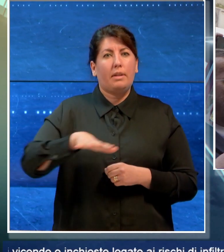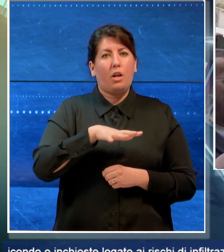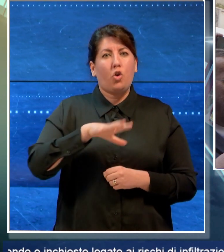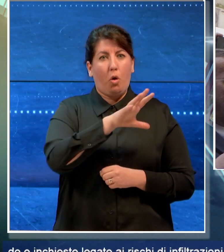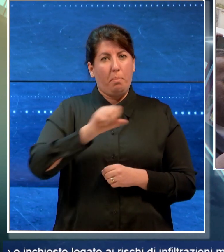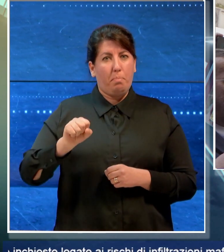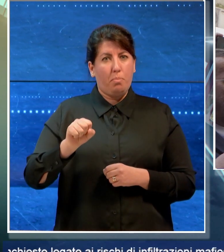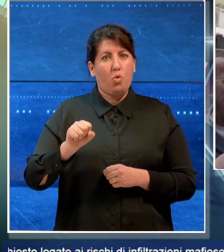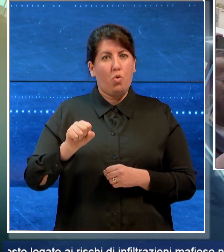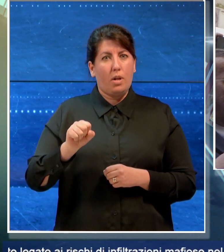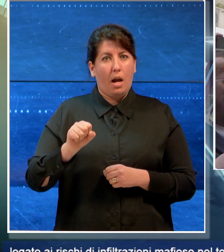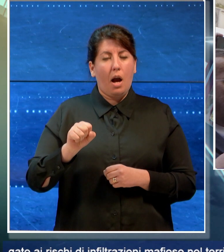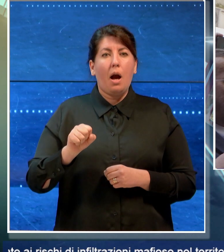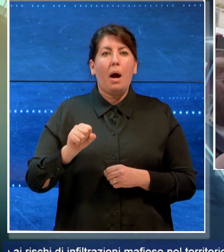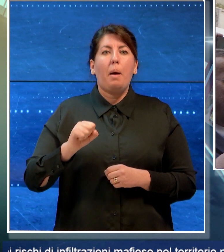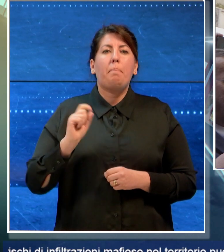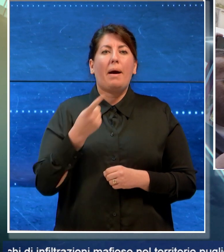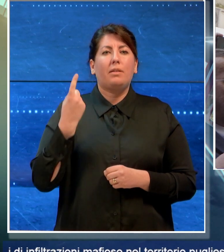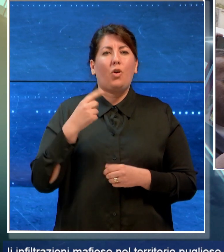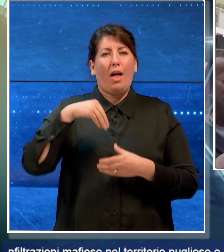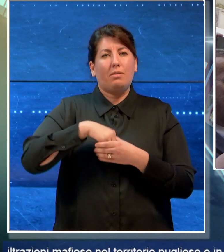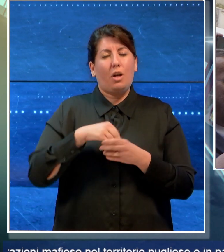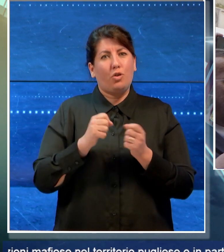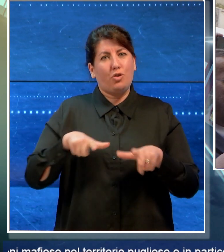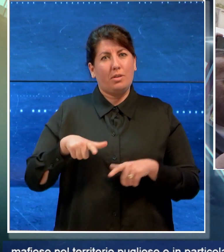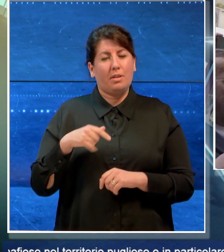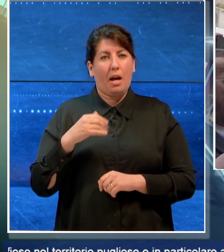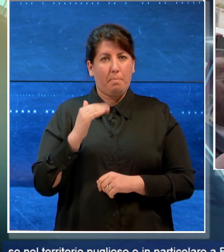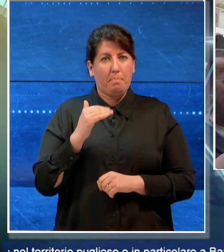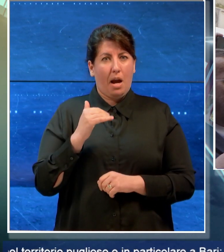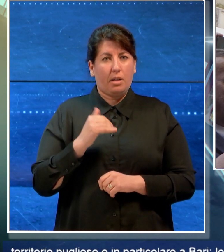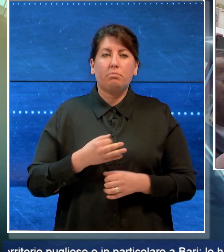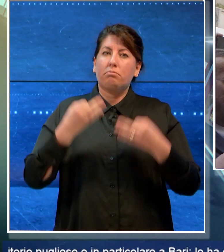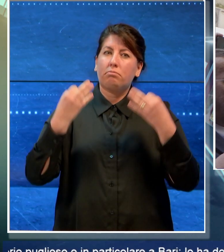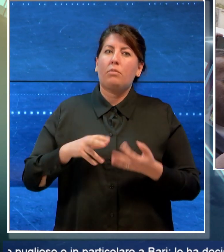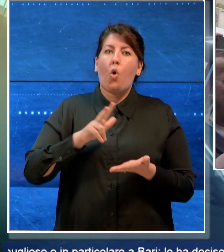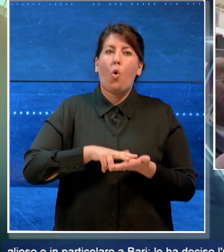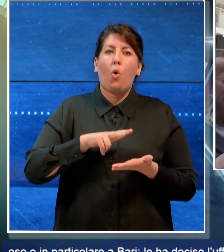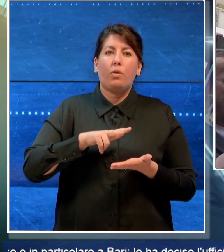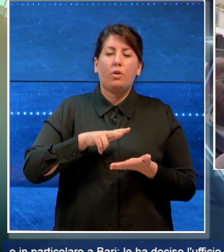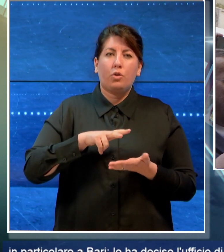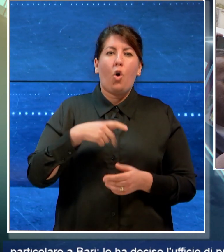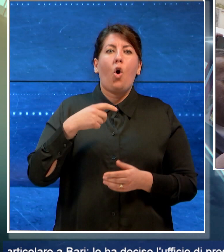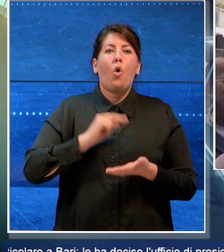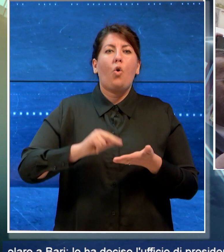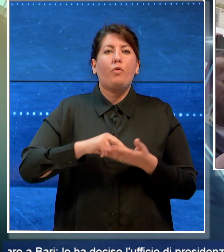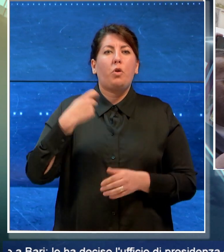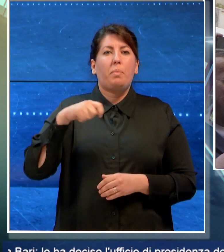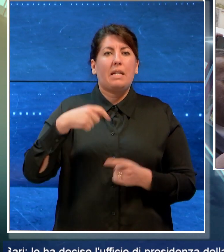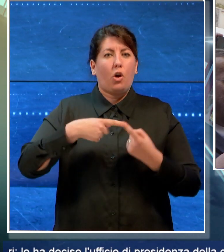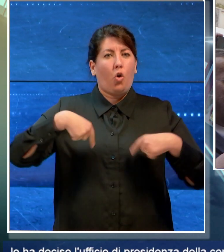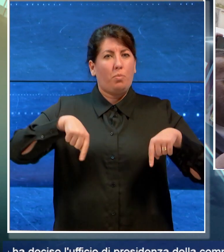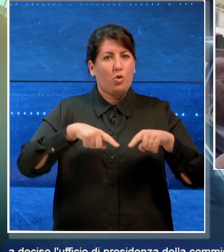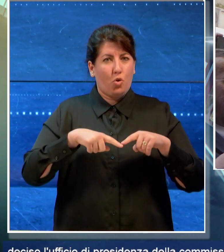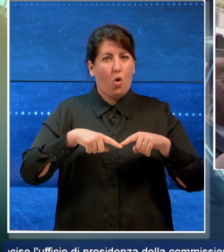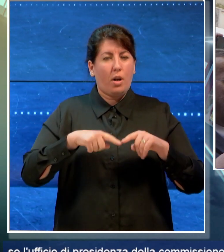pugliese e in particolare a Bari lo ha deciso l'ufficio di presidenza della Commissione, secondo